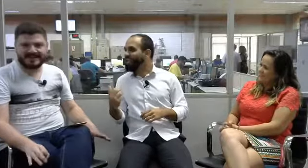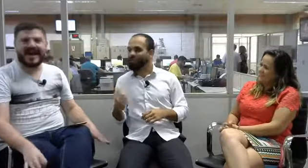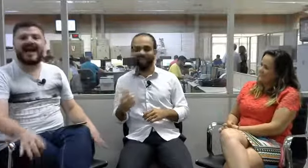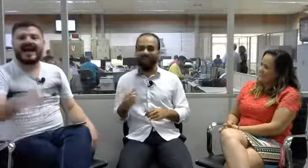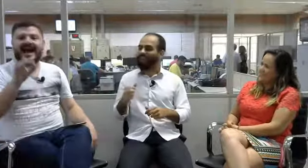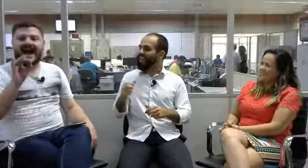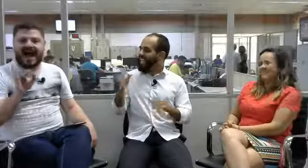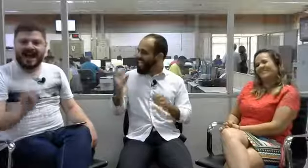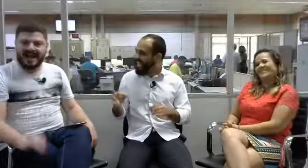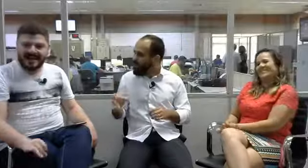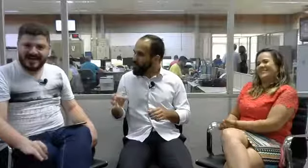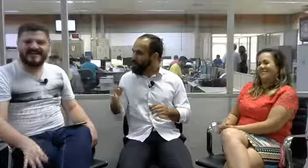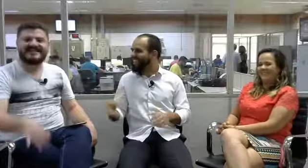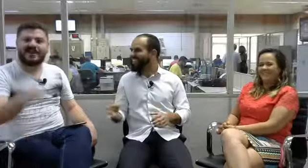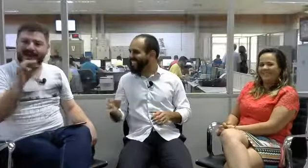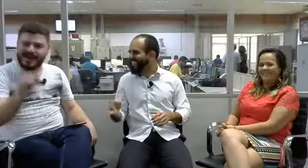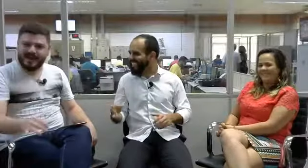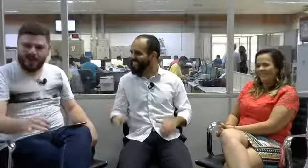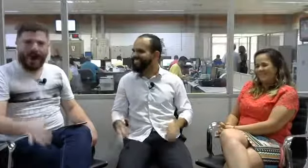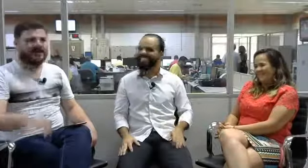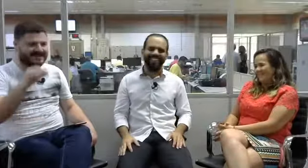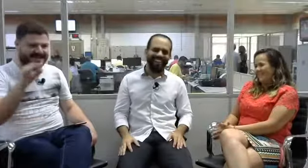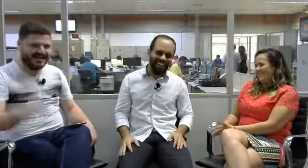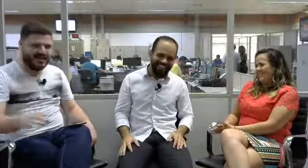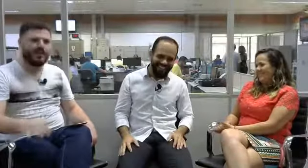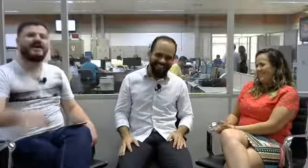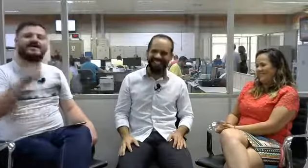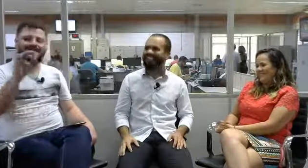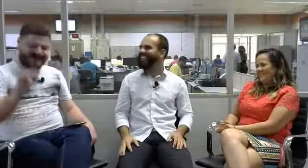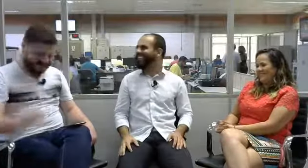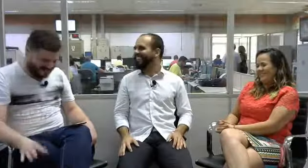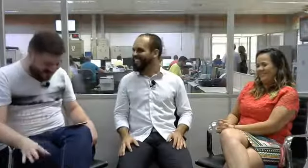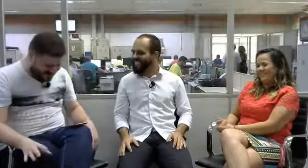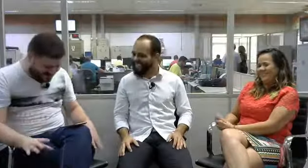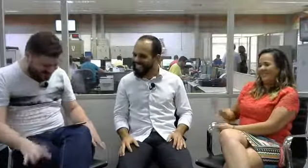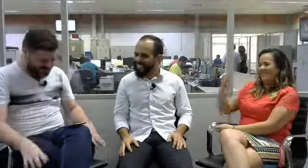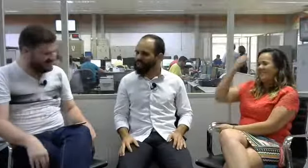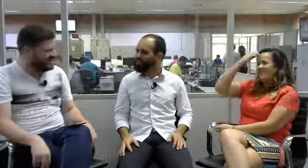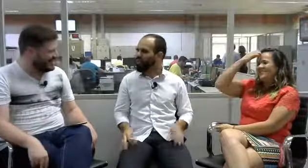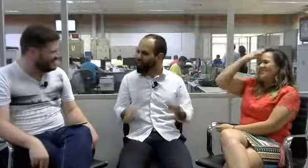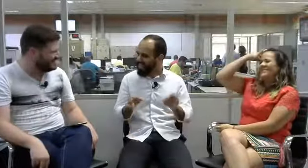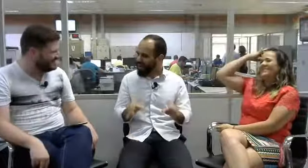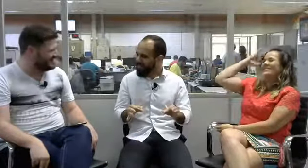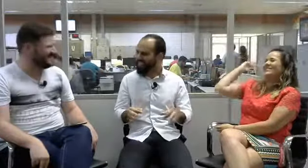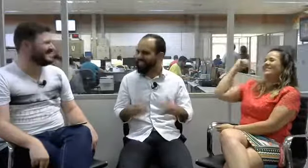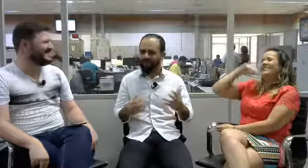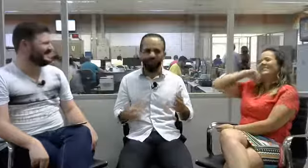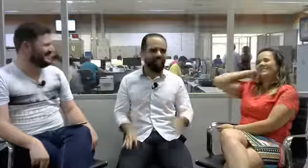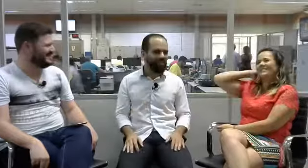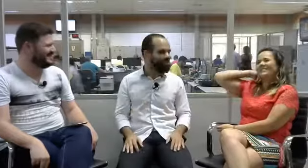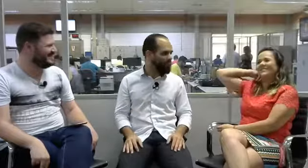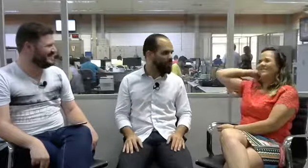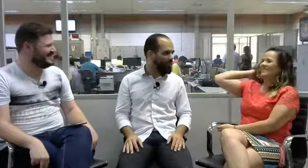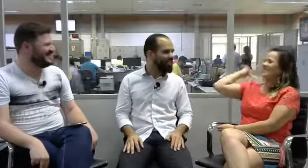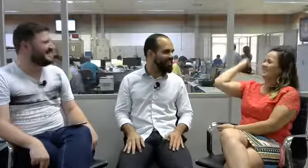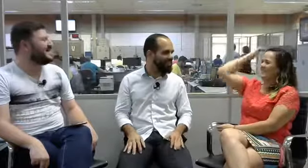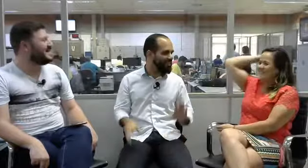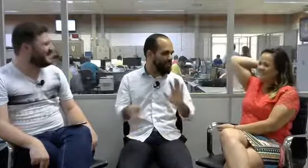tá? Isso, então ela é a língua brasileira de sinais. Língua brasileira de sinais. Isso, oficialmente, a segunda língua do nosso país. Olha